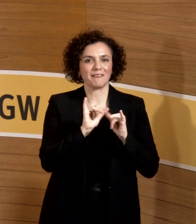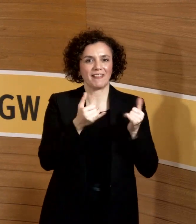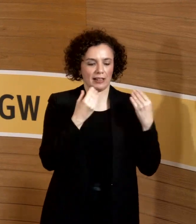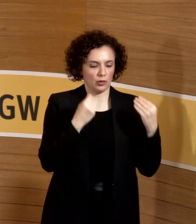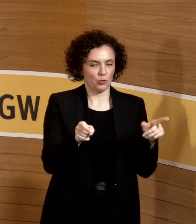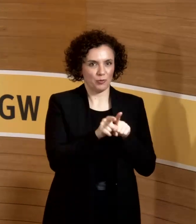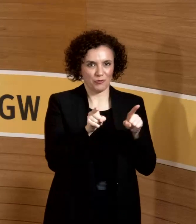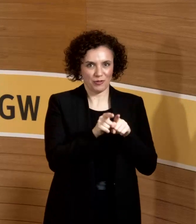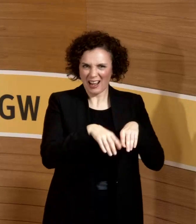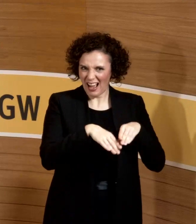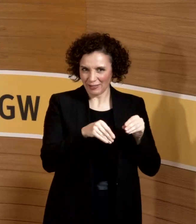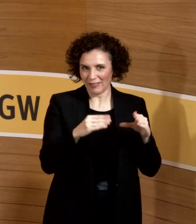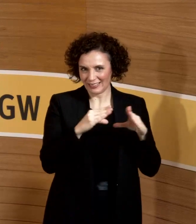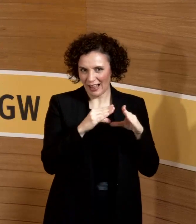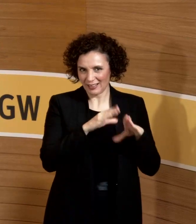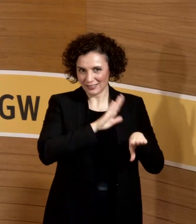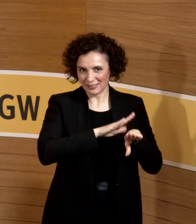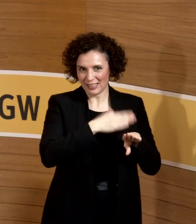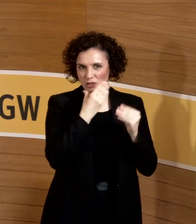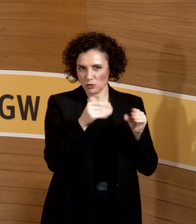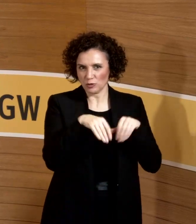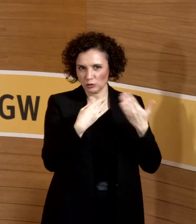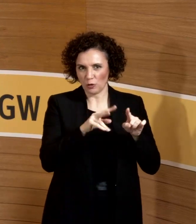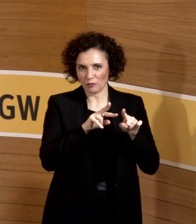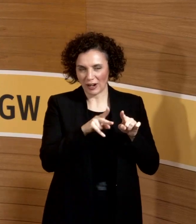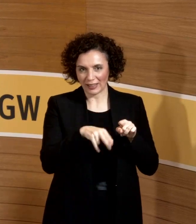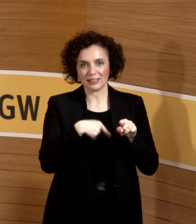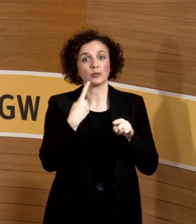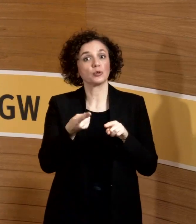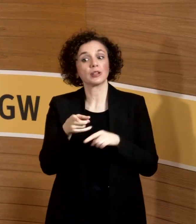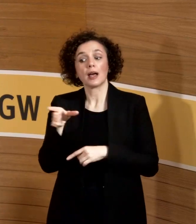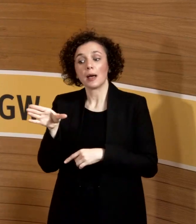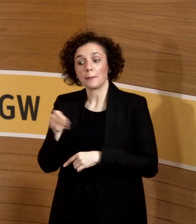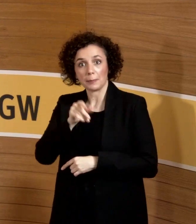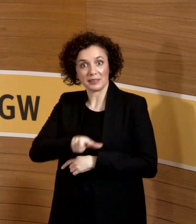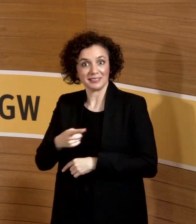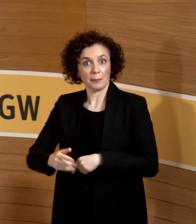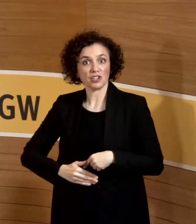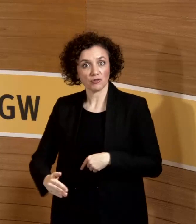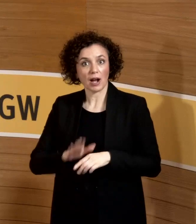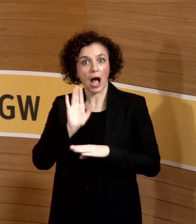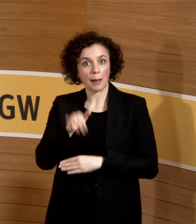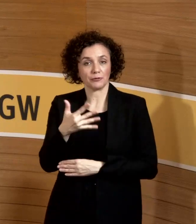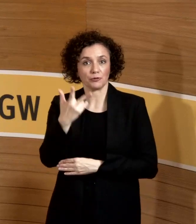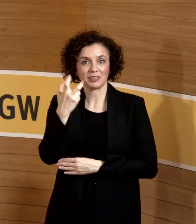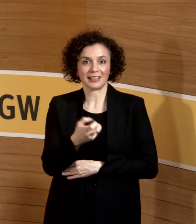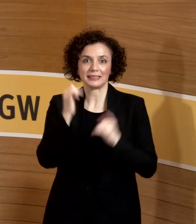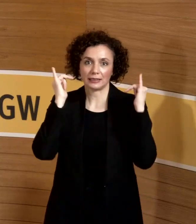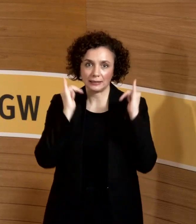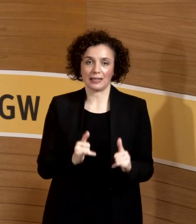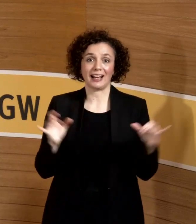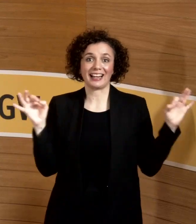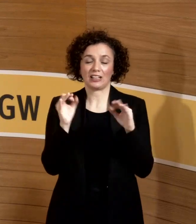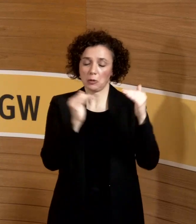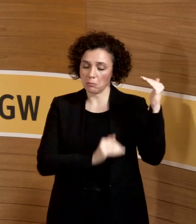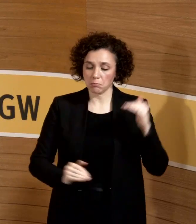für Schwangere, insbesondere für ältere Schwangeren ab 35. Da haben wir ganz harte Risikoerhöhungszahlen. Und da muss